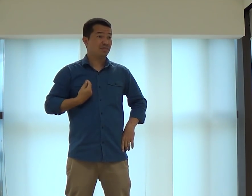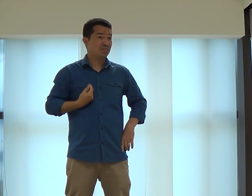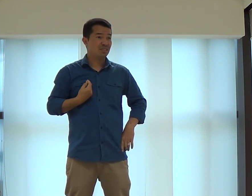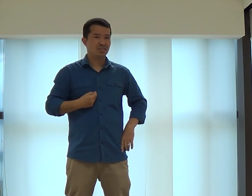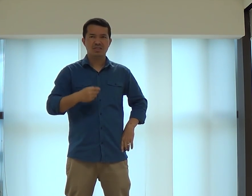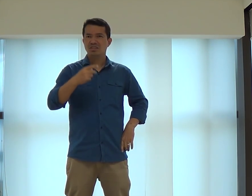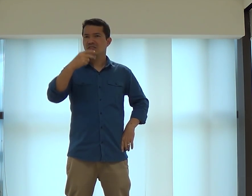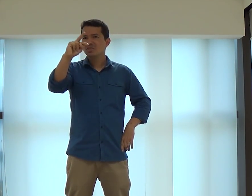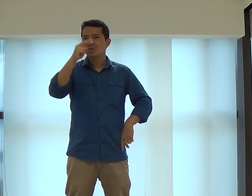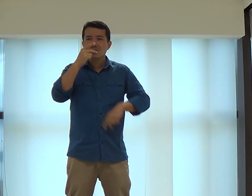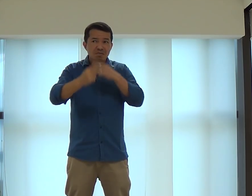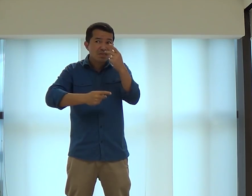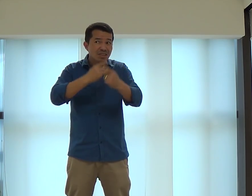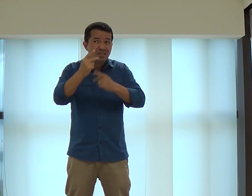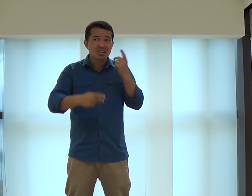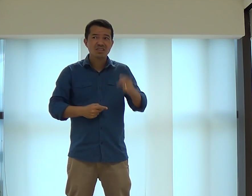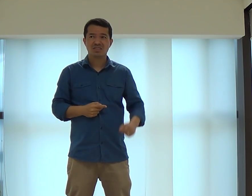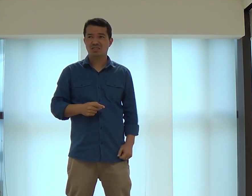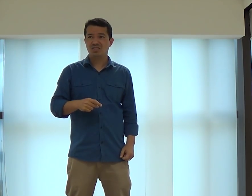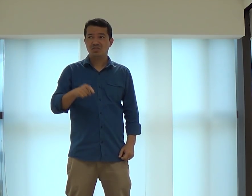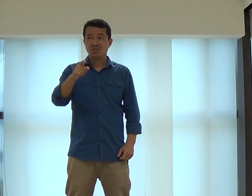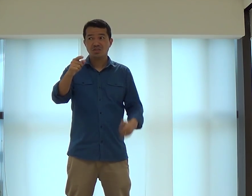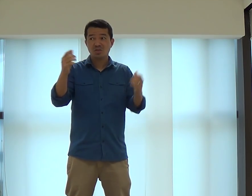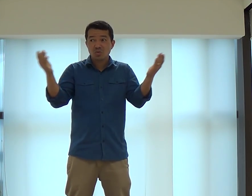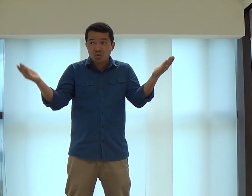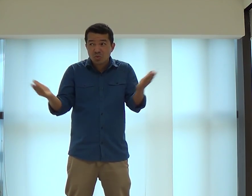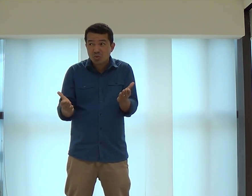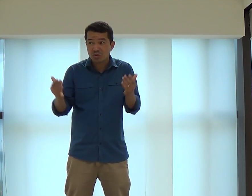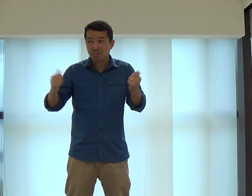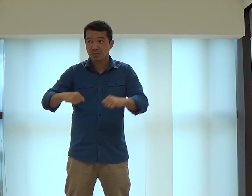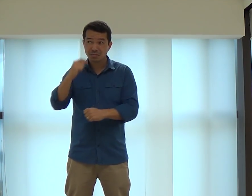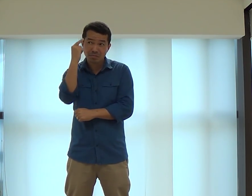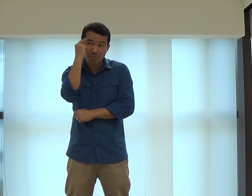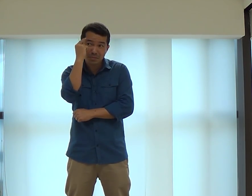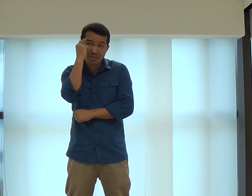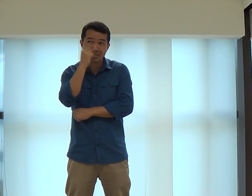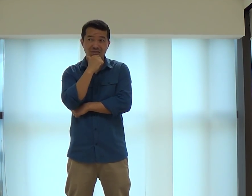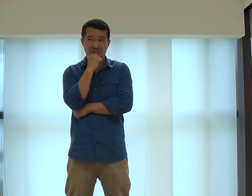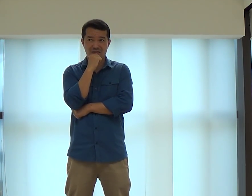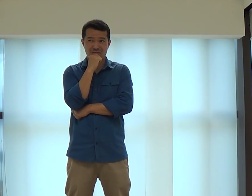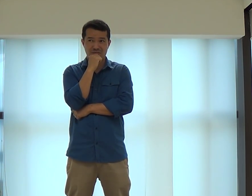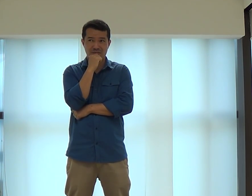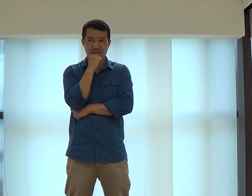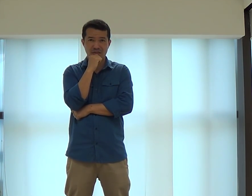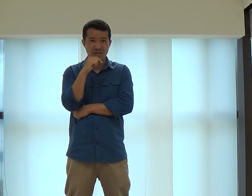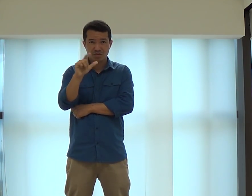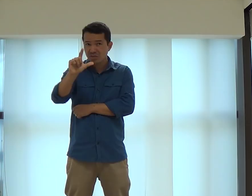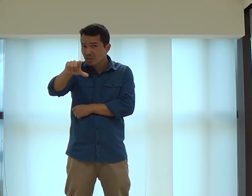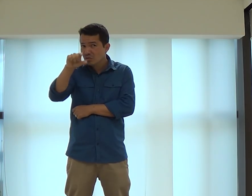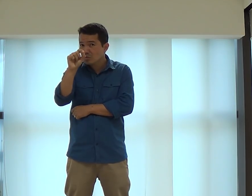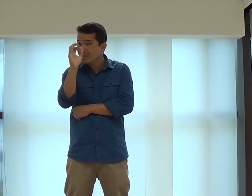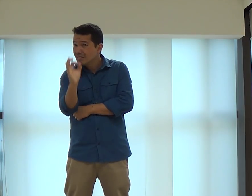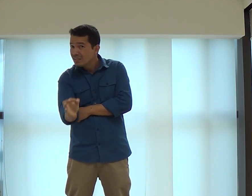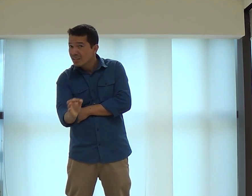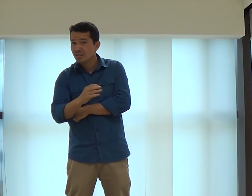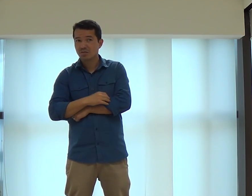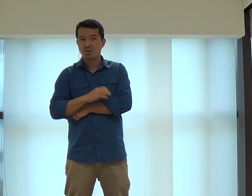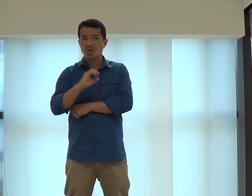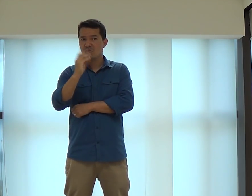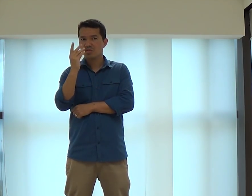A tua vida, né? As coisas que você fala. Hoje, você precisa estar pensando nisso. Faça